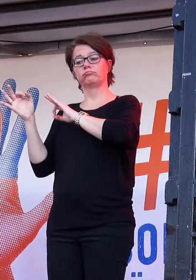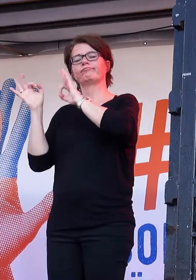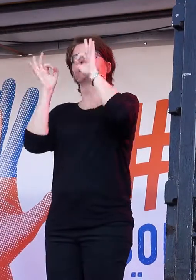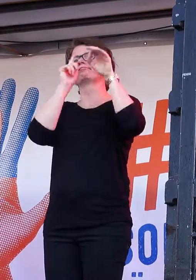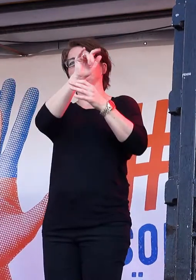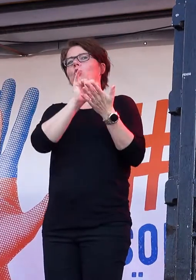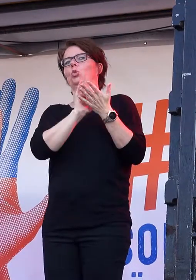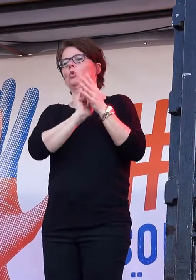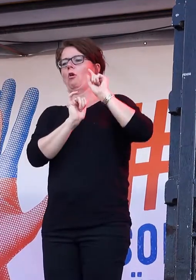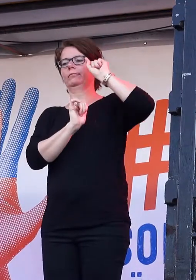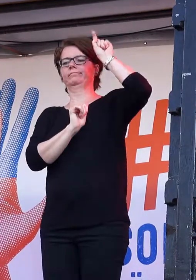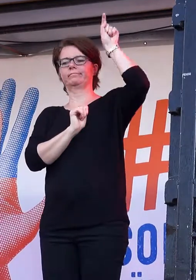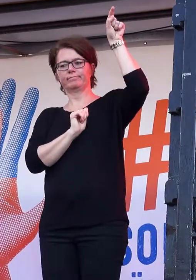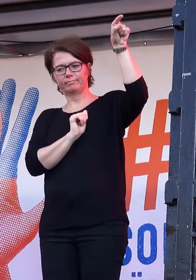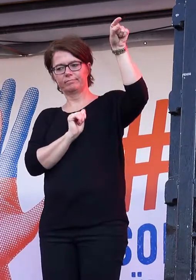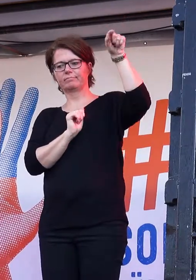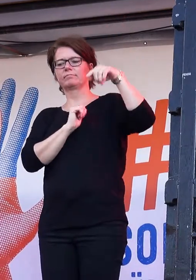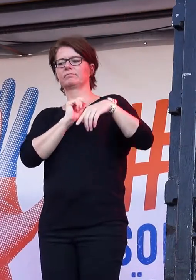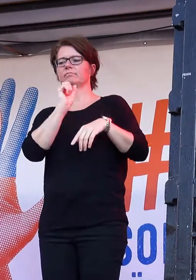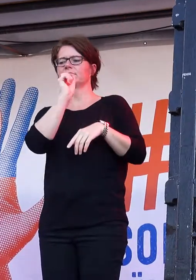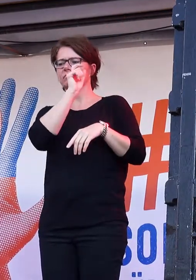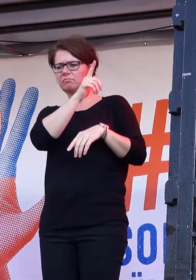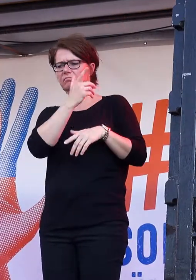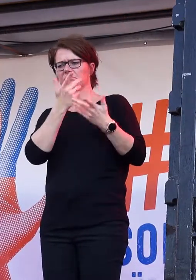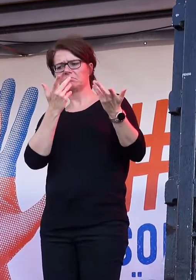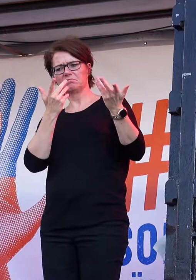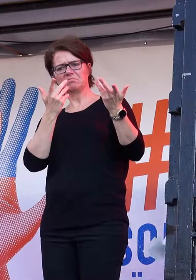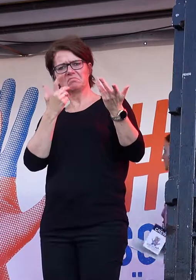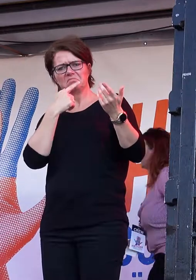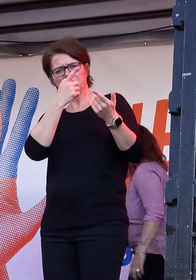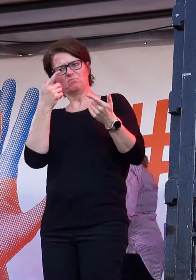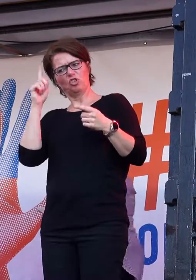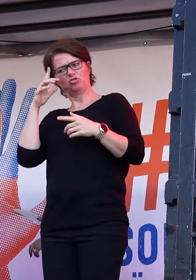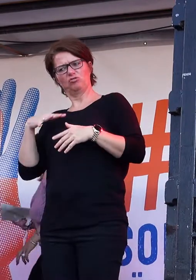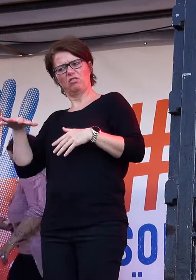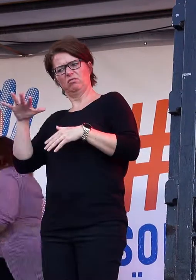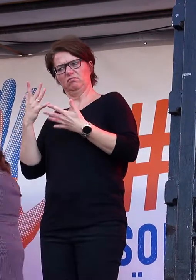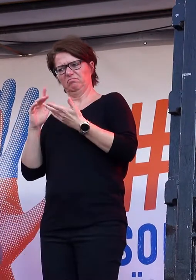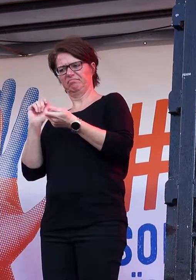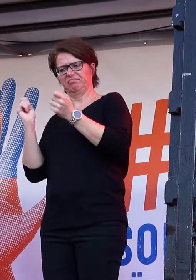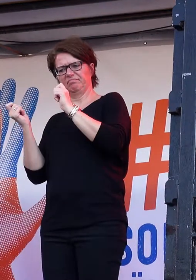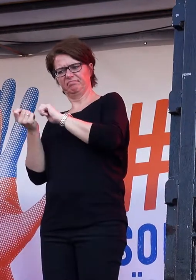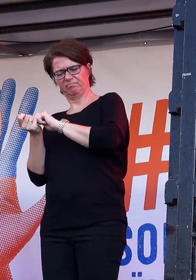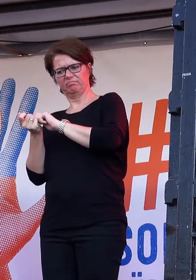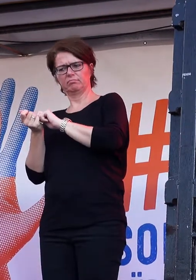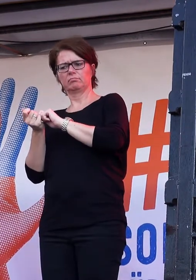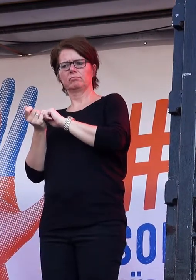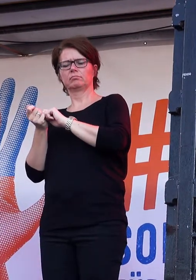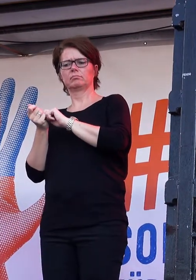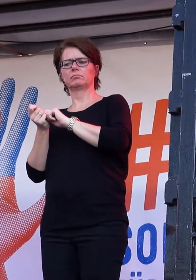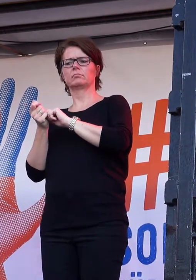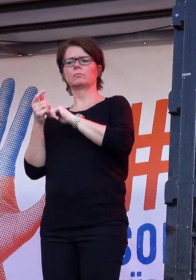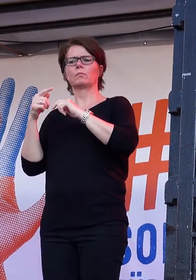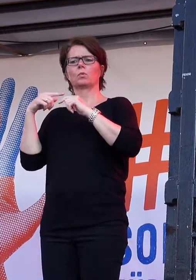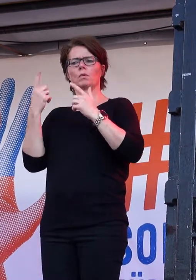sich verändert. Der tiefsitzende Antisemitismus verschwindet immer mehr. Nie,